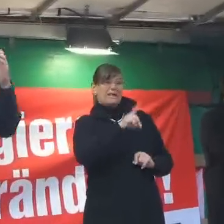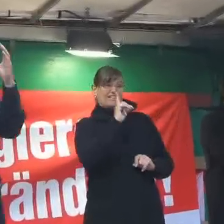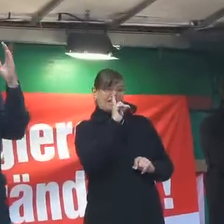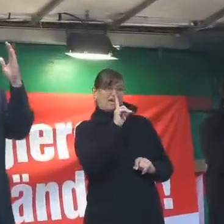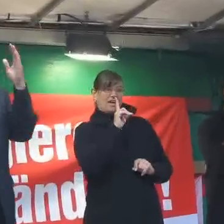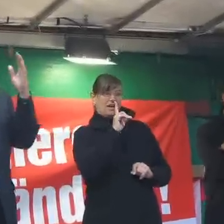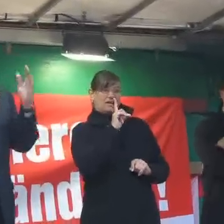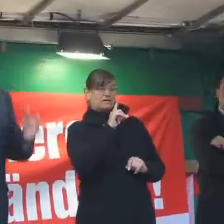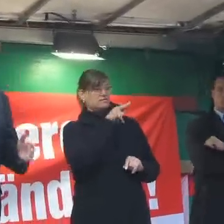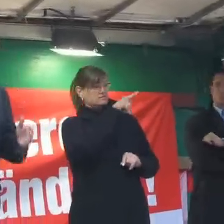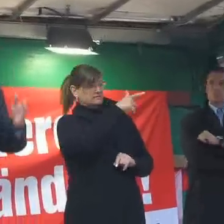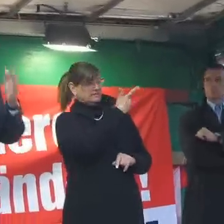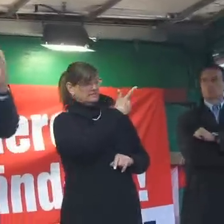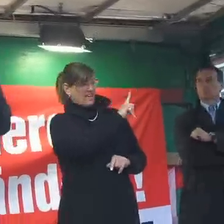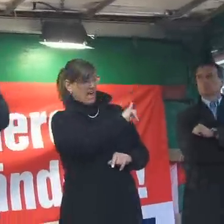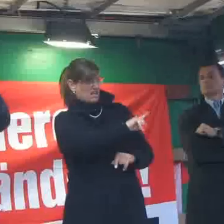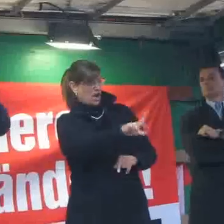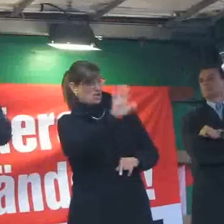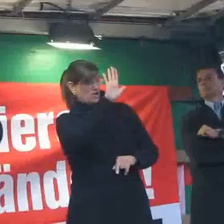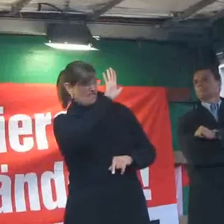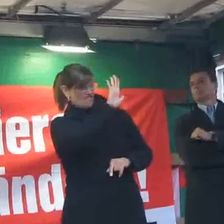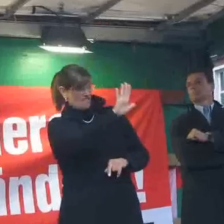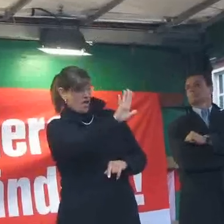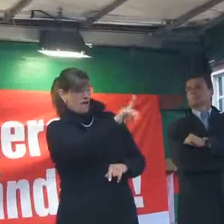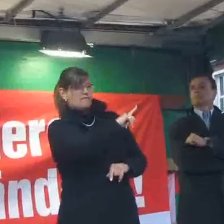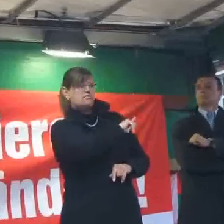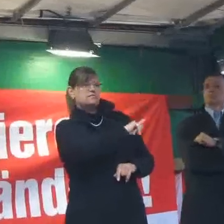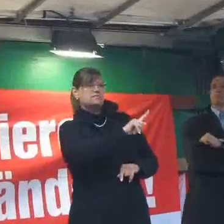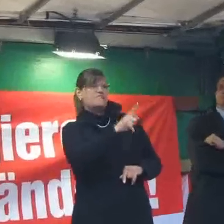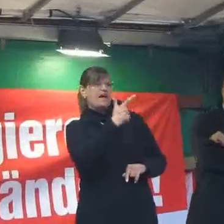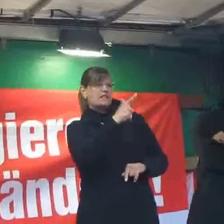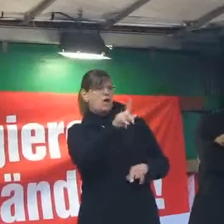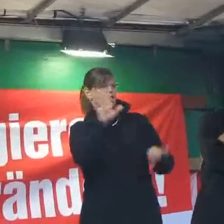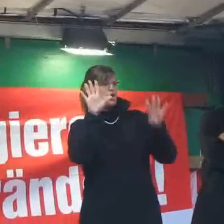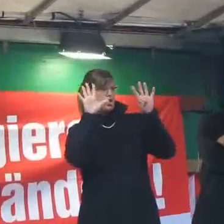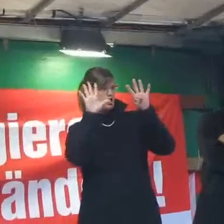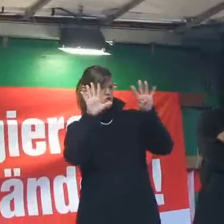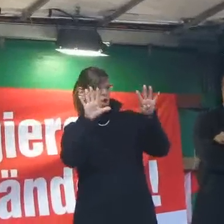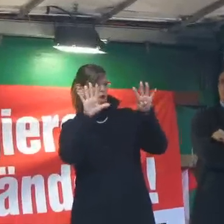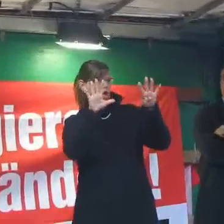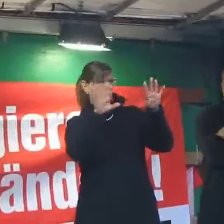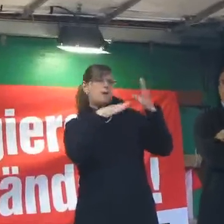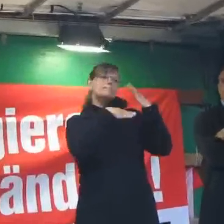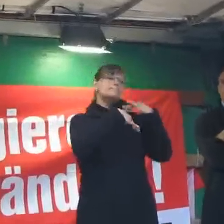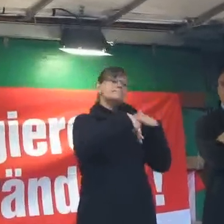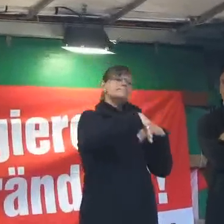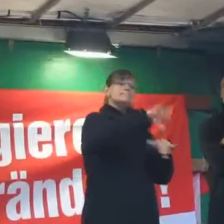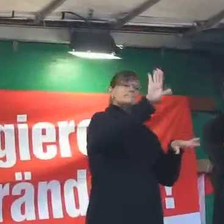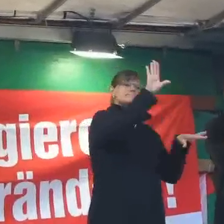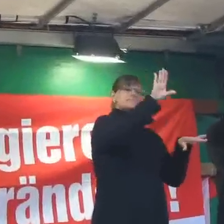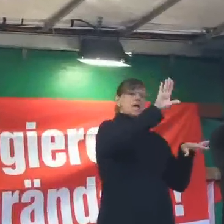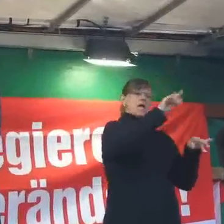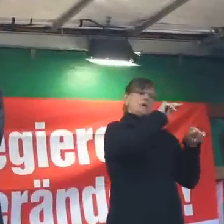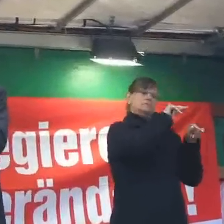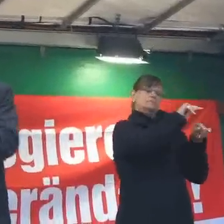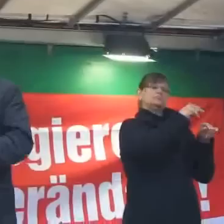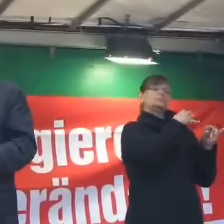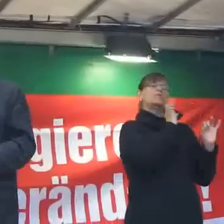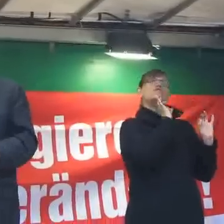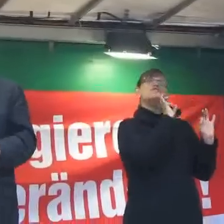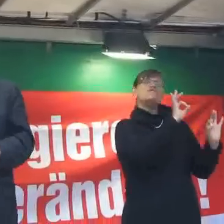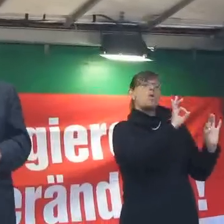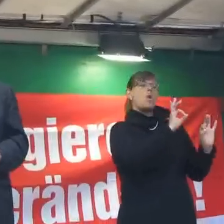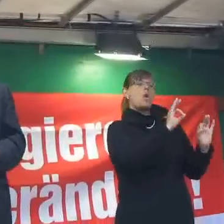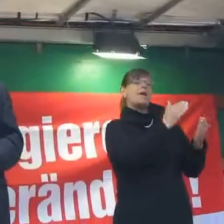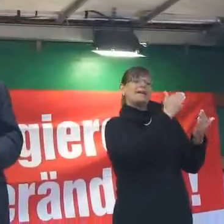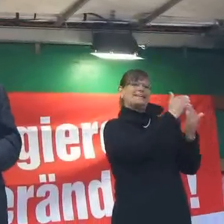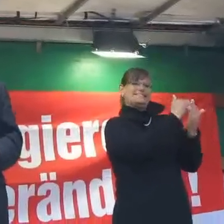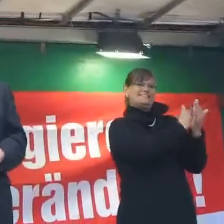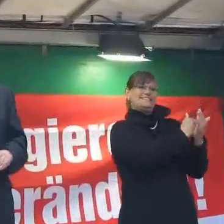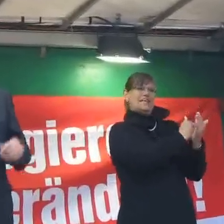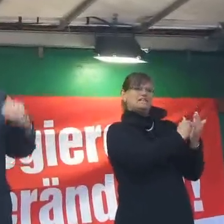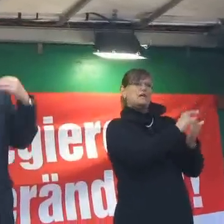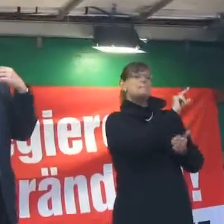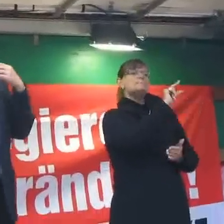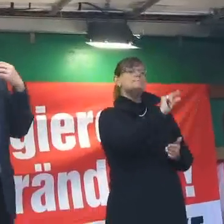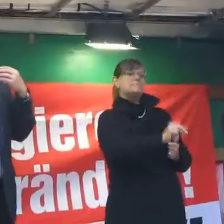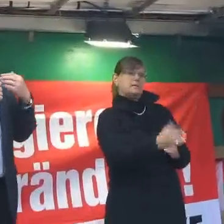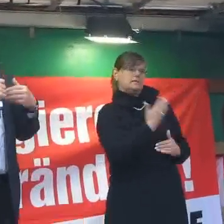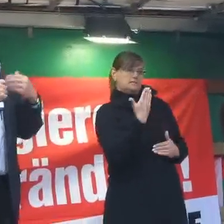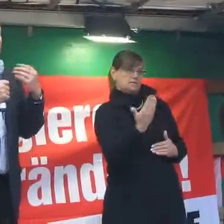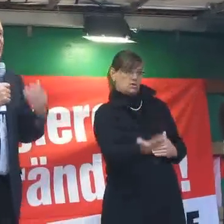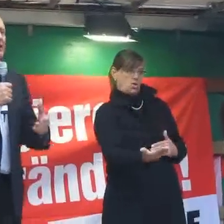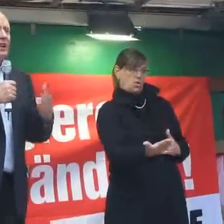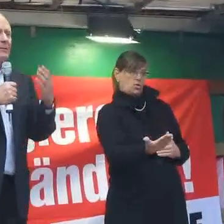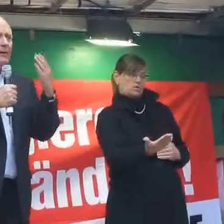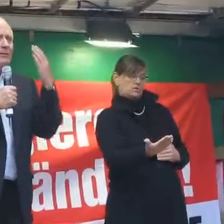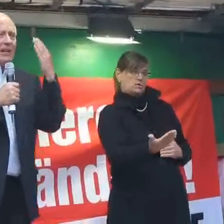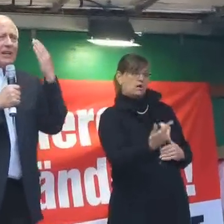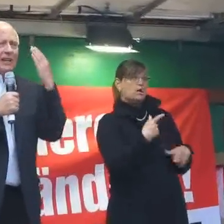hatten von 2005 bis 2009 eine Mehrheit im Deutschen Bundestag für den gesetzlichen Mindestlohn. Wir haben als